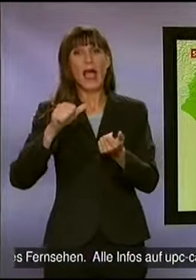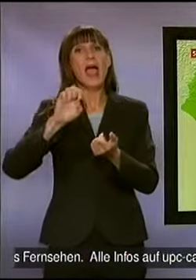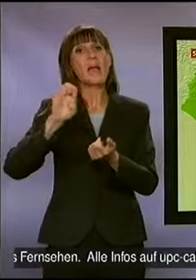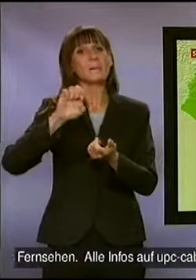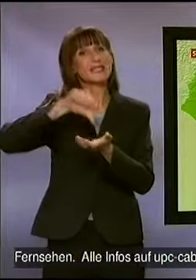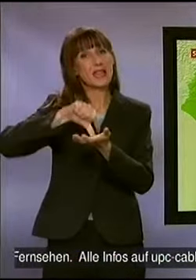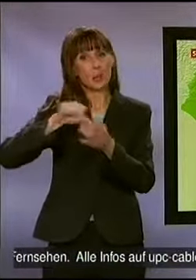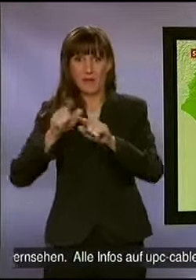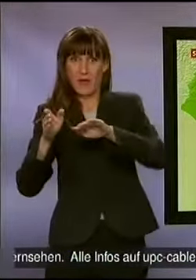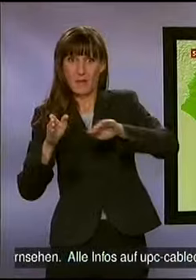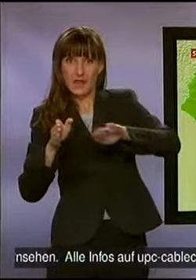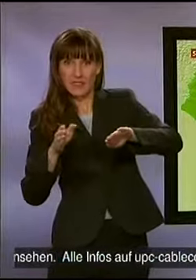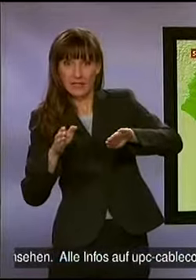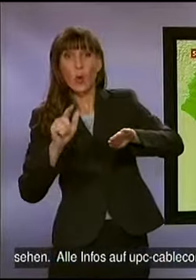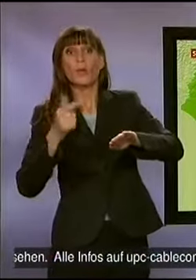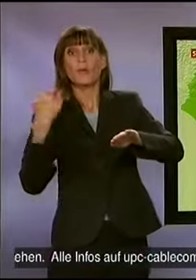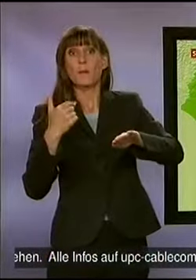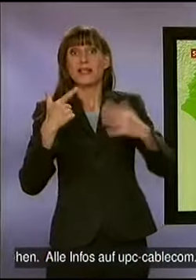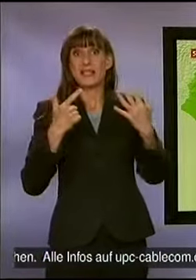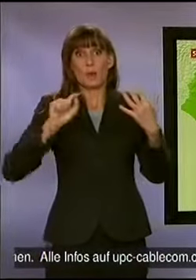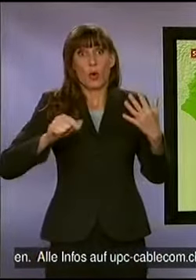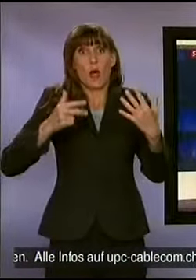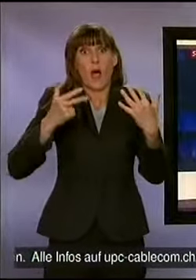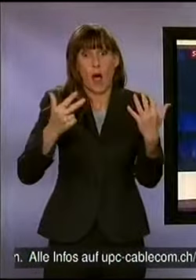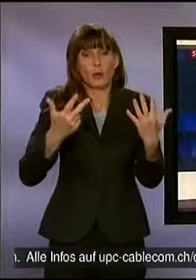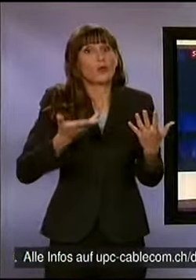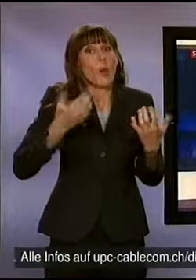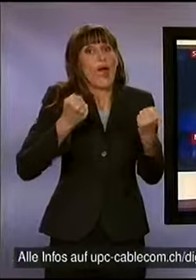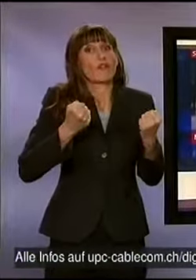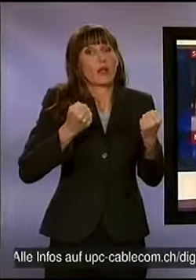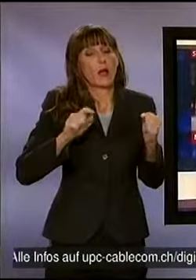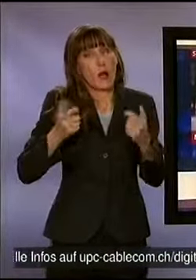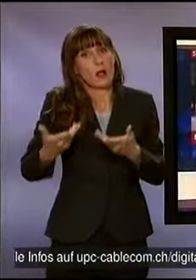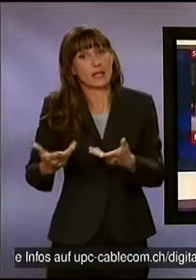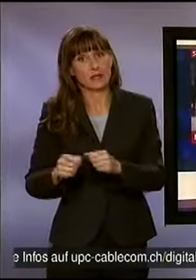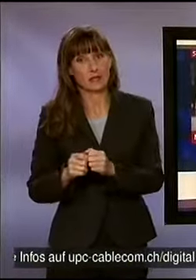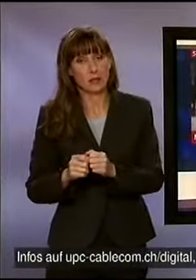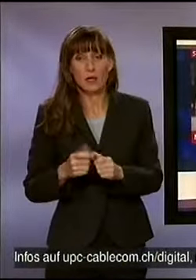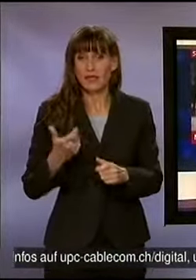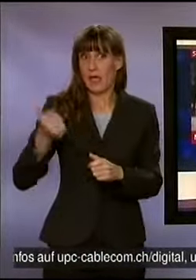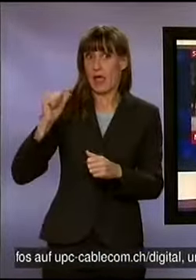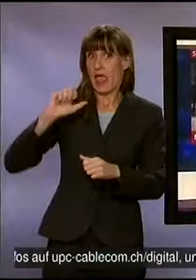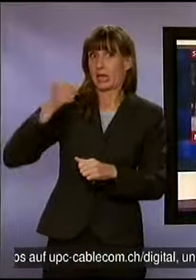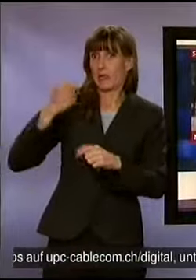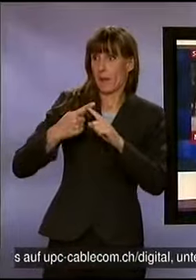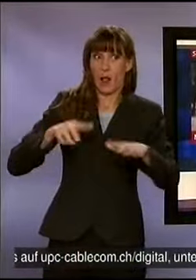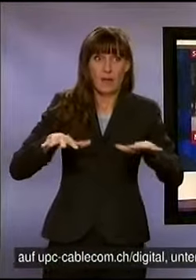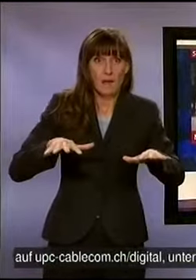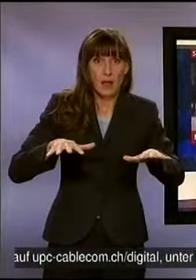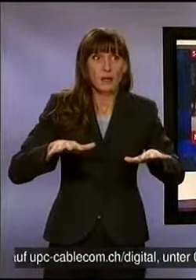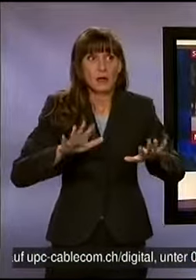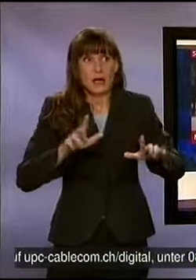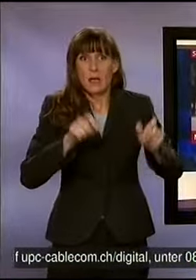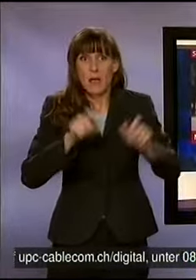Beben mit der Stärke 7,8 noch einiges heftiger. Kaum hatten sich die Menschen nach diesem ersten Beben wieder in ihre Häuser